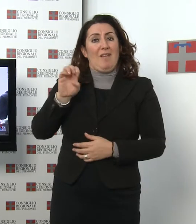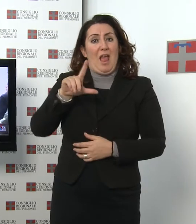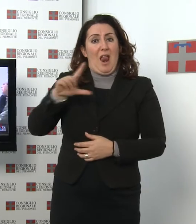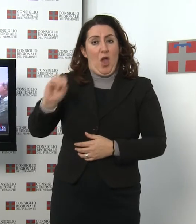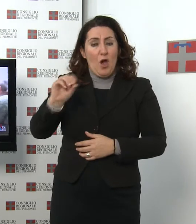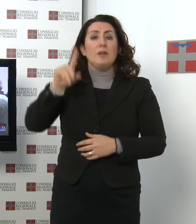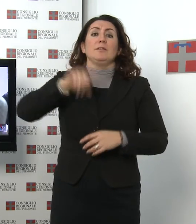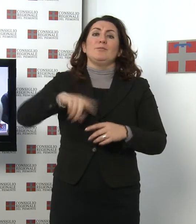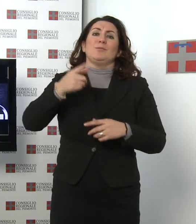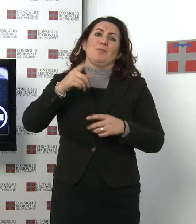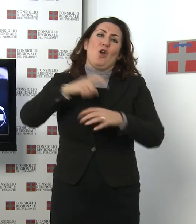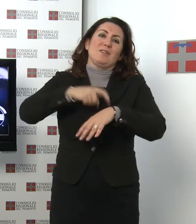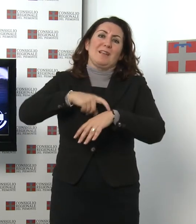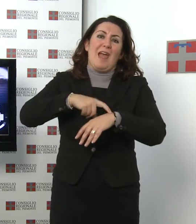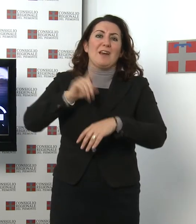Consigliere Giampiero Leo.